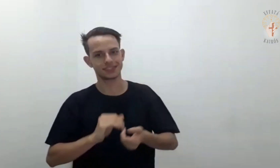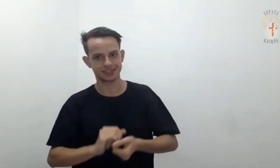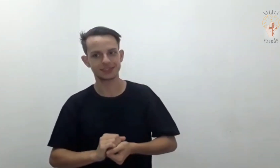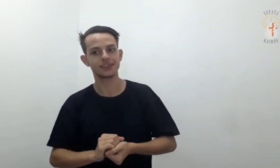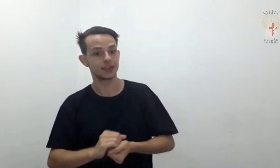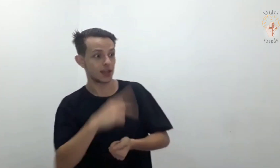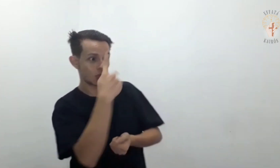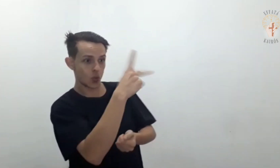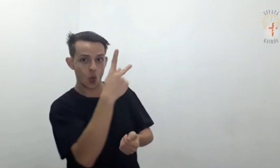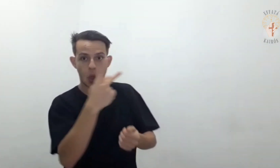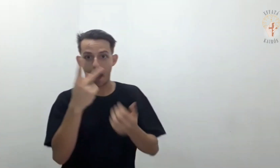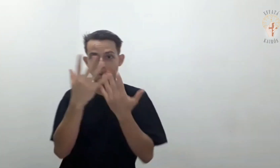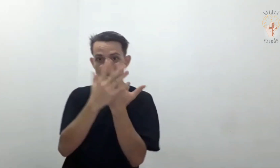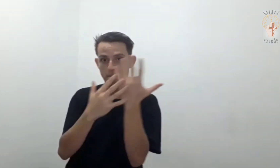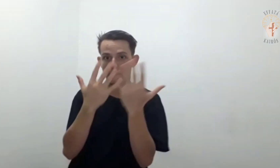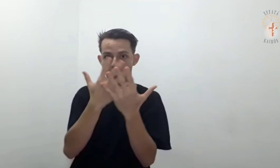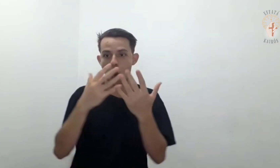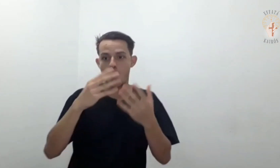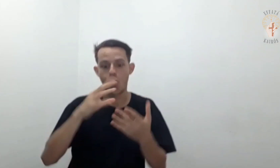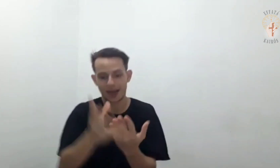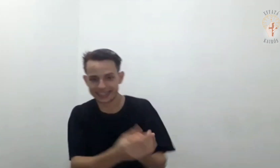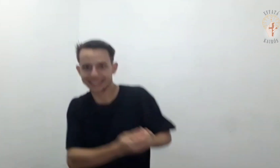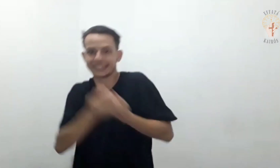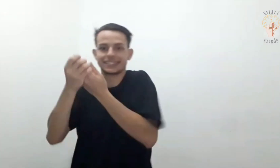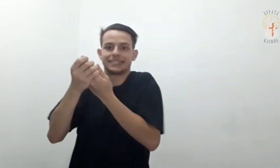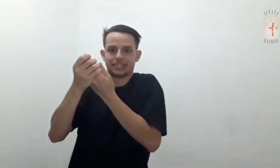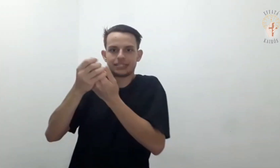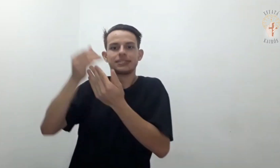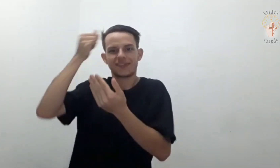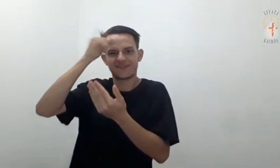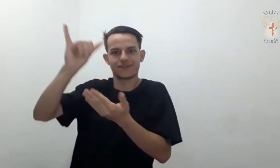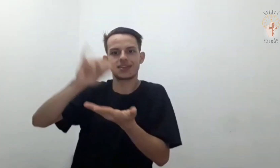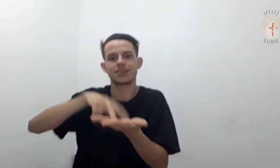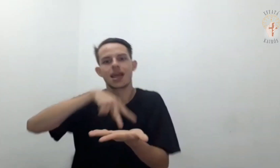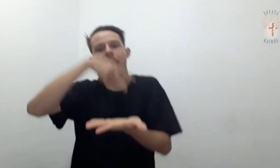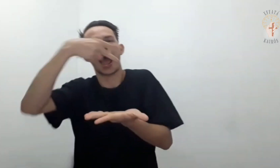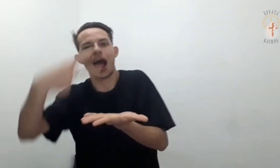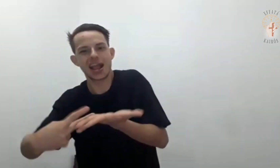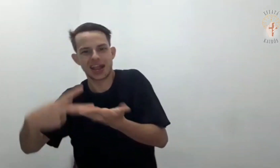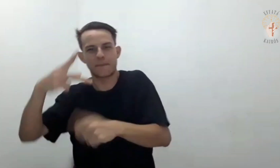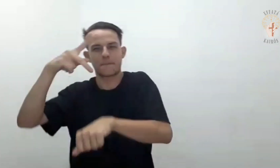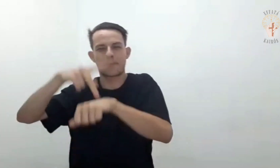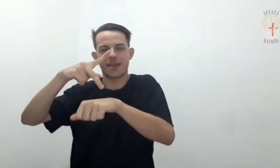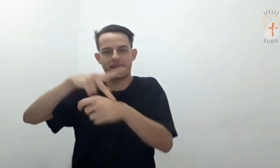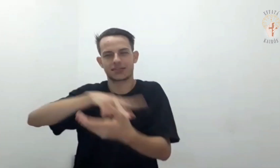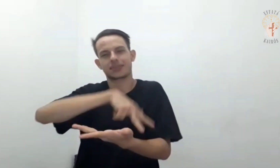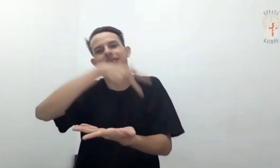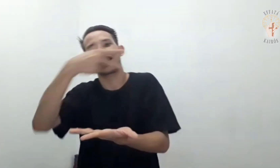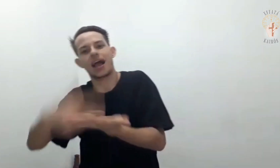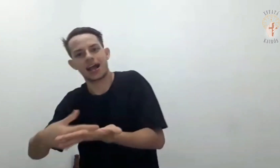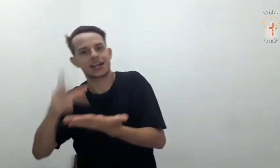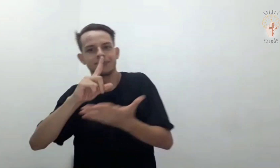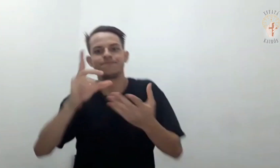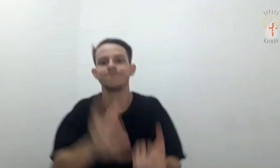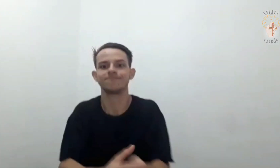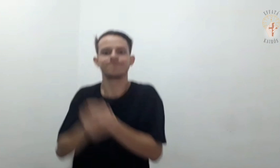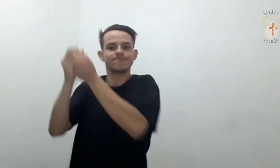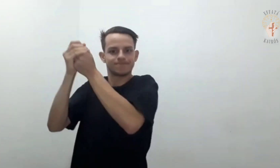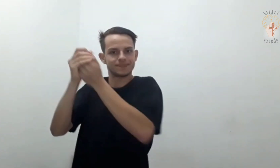E eles te levarão nas mãos Para que não tropeces em